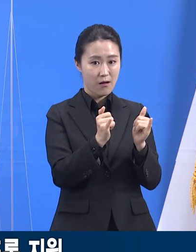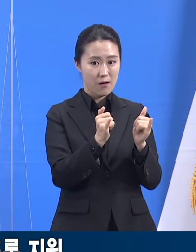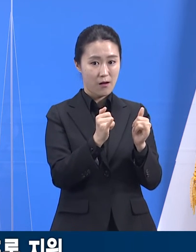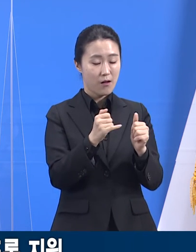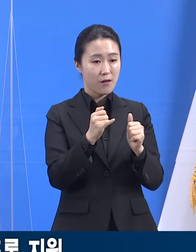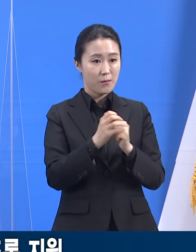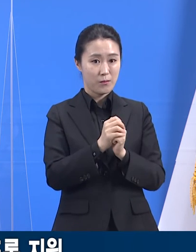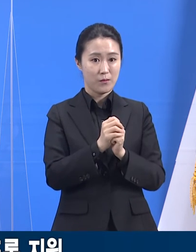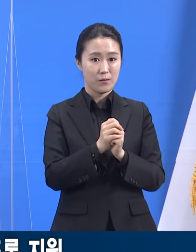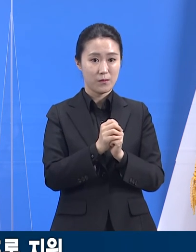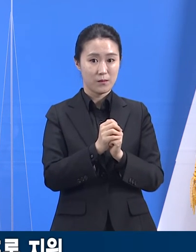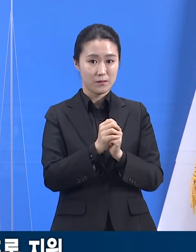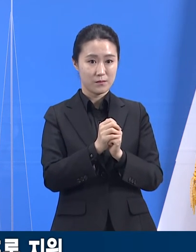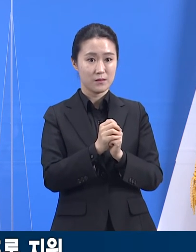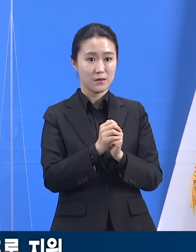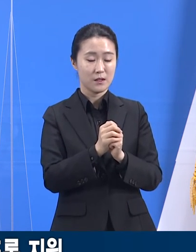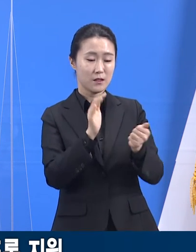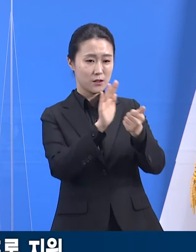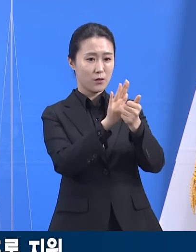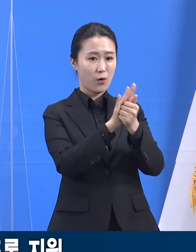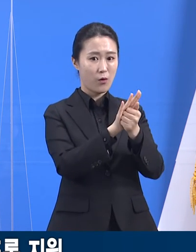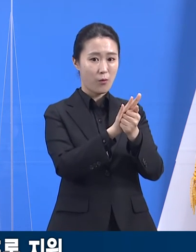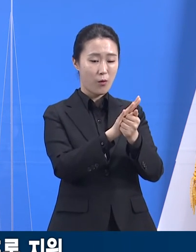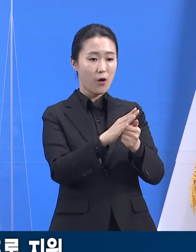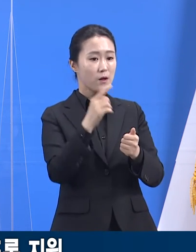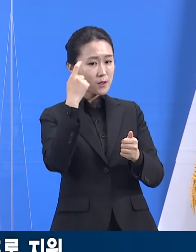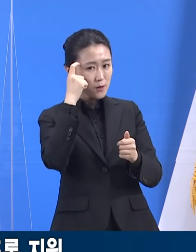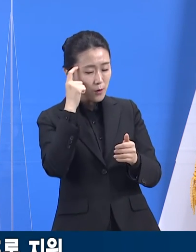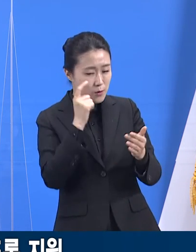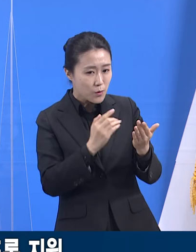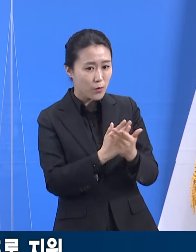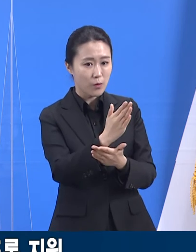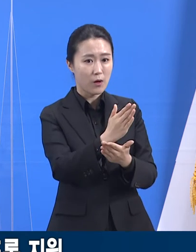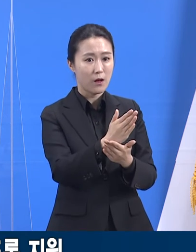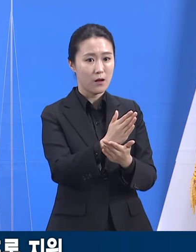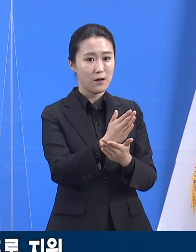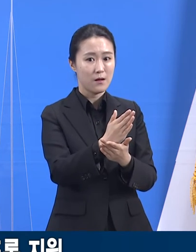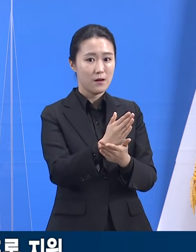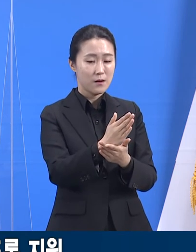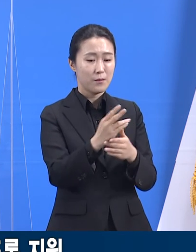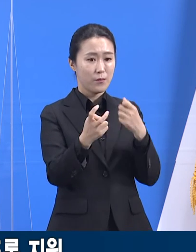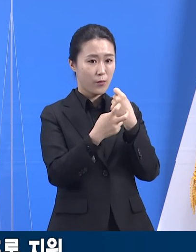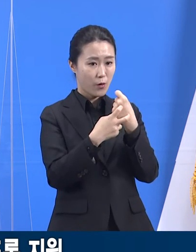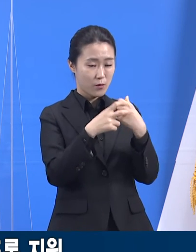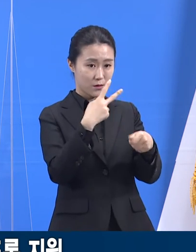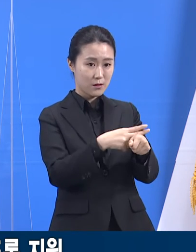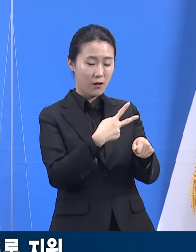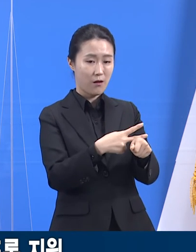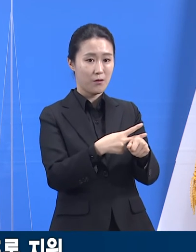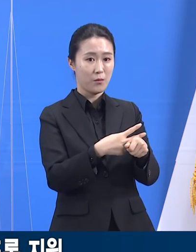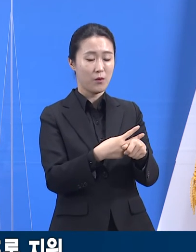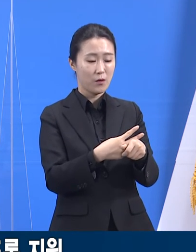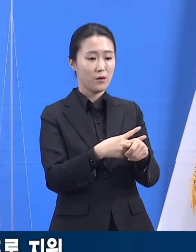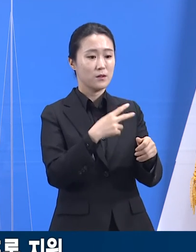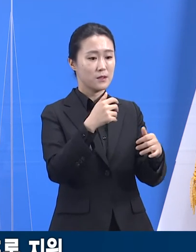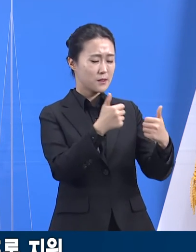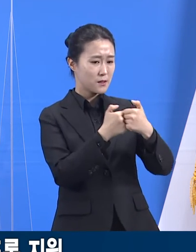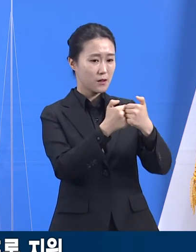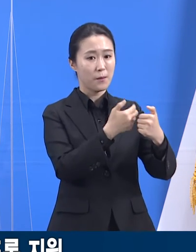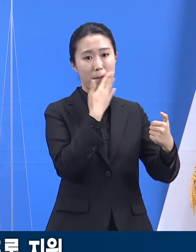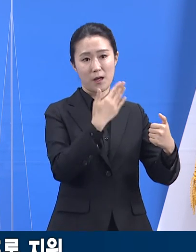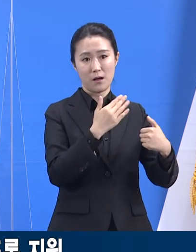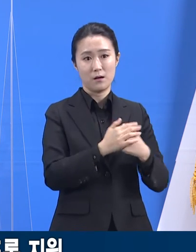정신과 전문의를 통한 상담 및 처방도 받을 수 있게 준비합니다. 이 사업은 지난